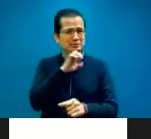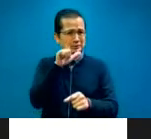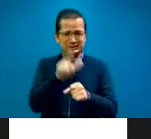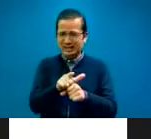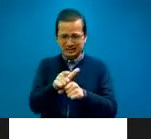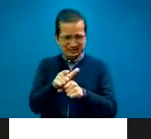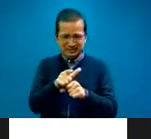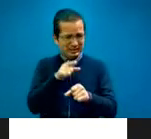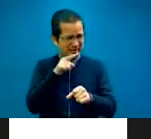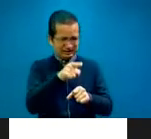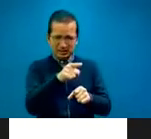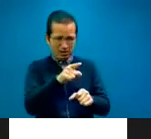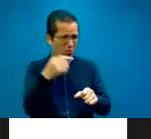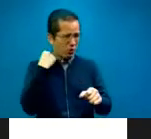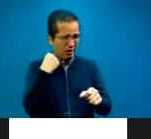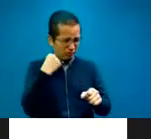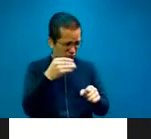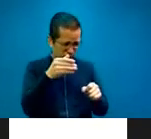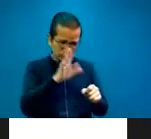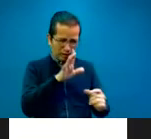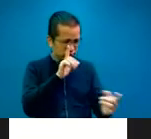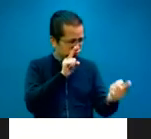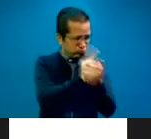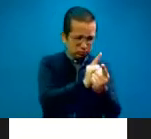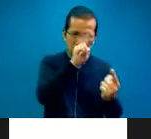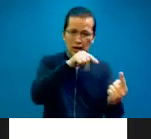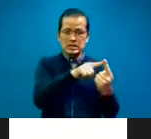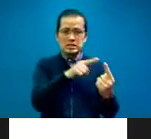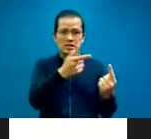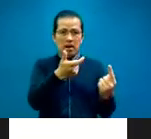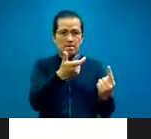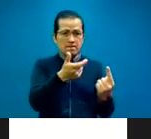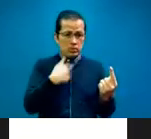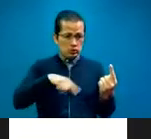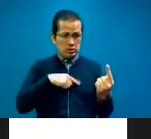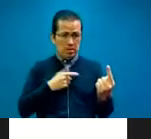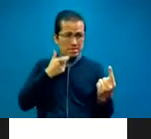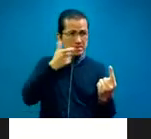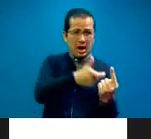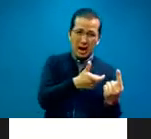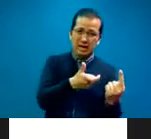lo más sensato, digamos, dentro de la gama alta de estos honorarios despachos muy especializados.